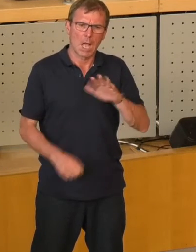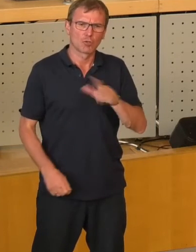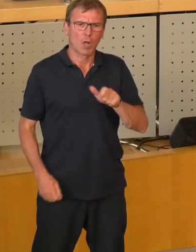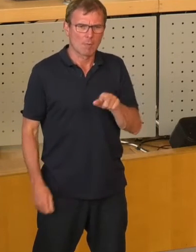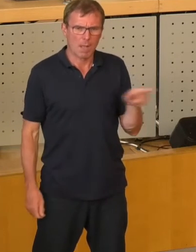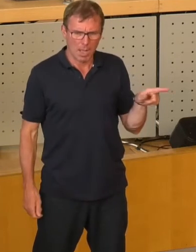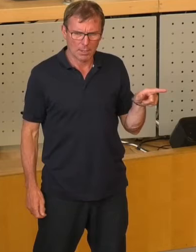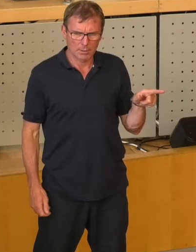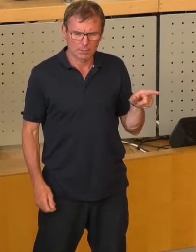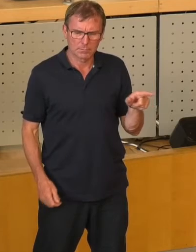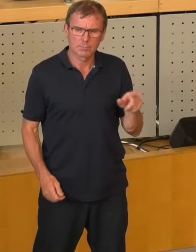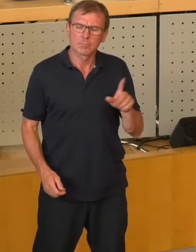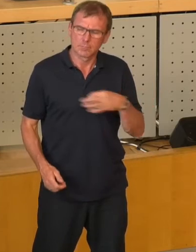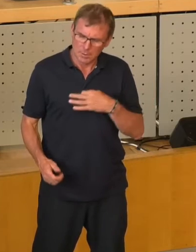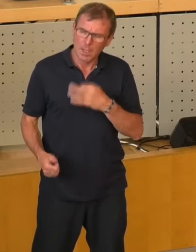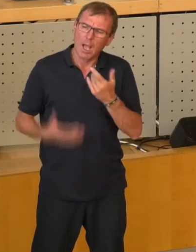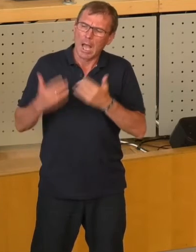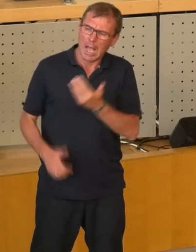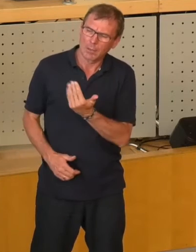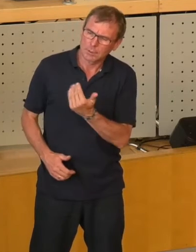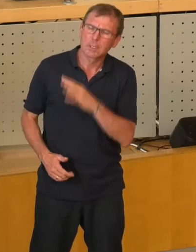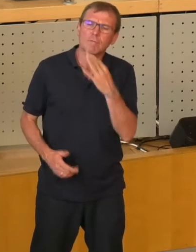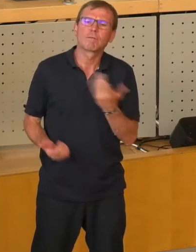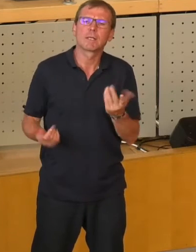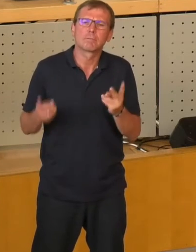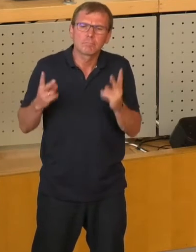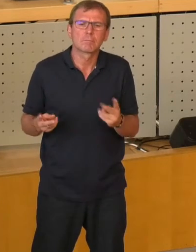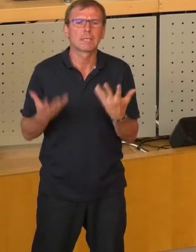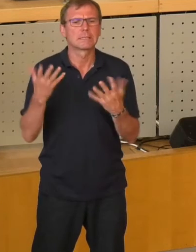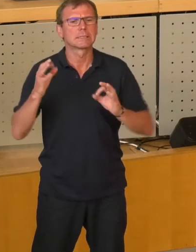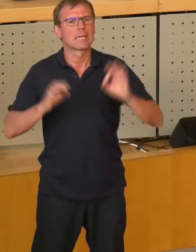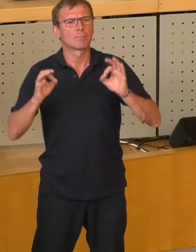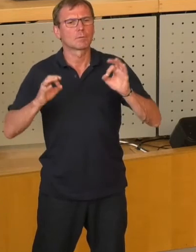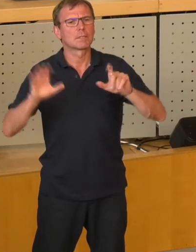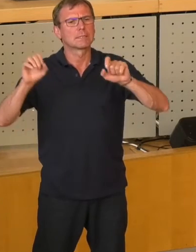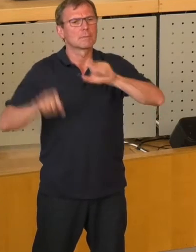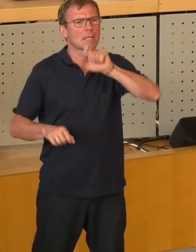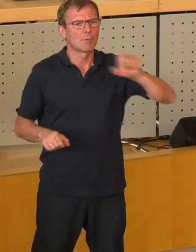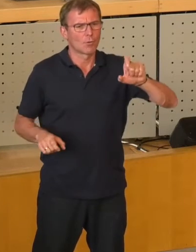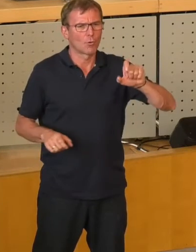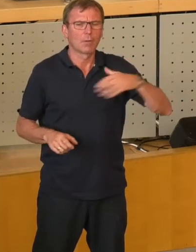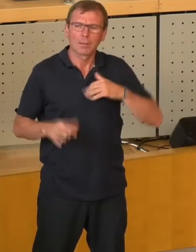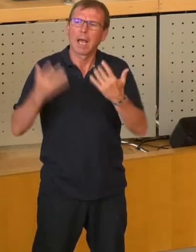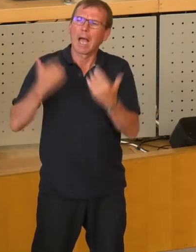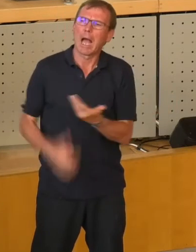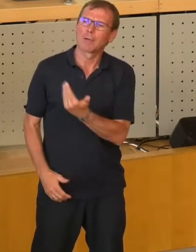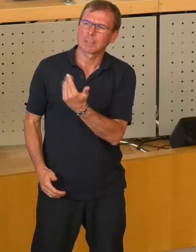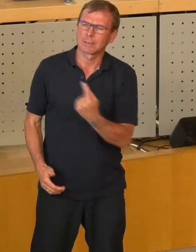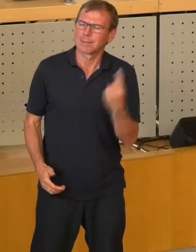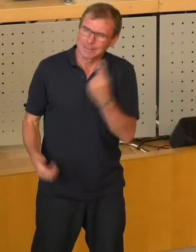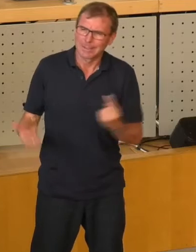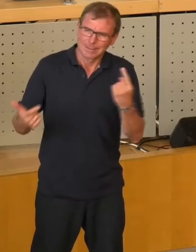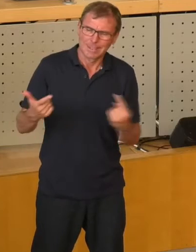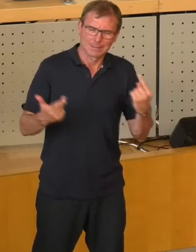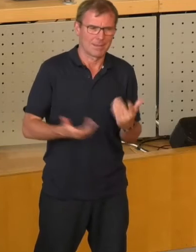regelmäßig per Anfrage ausrechnen lassen. Wie viel denn zum Beispiel 10 Prozent von 70 Millionen sind, hat er sich jedes Jahr